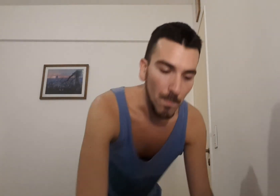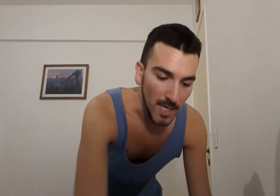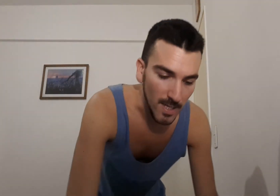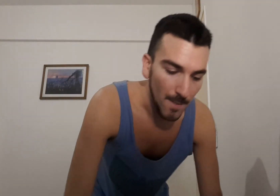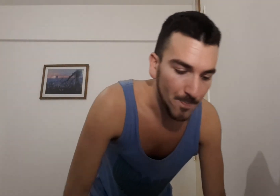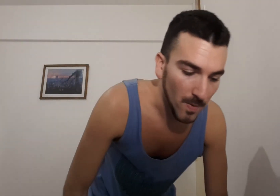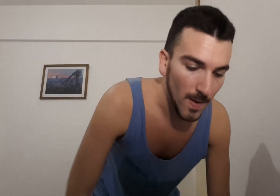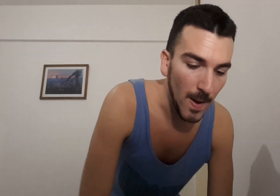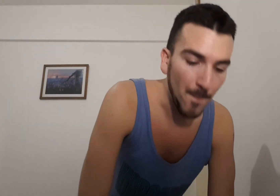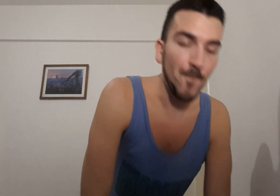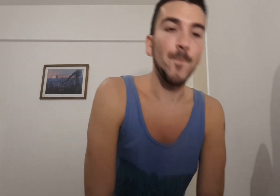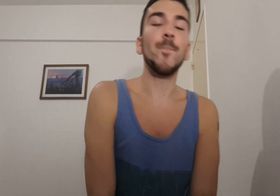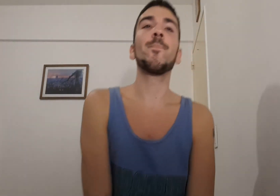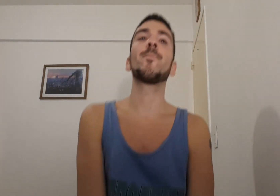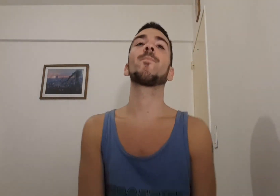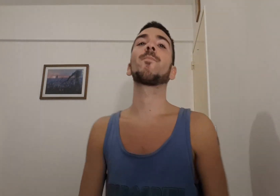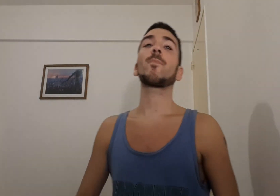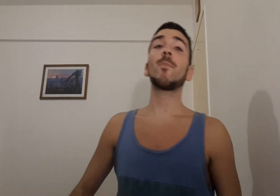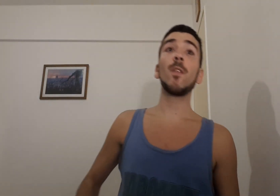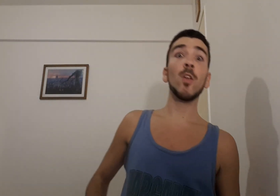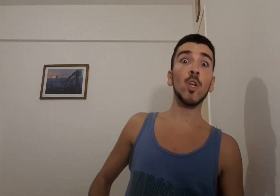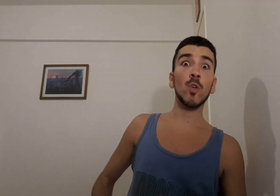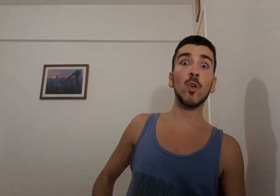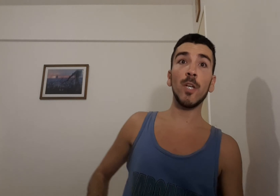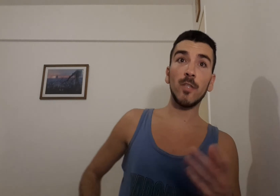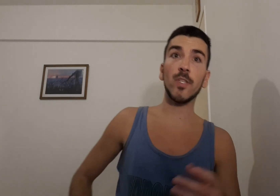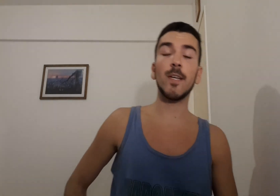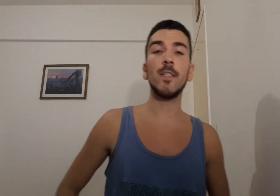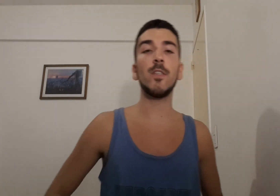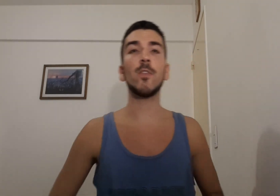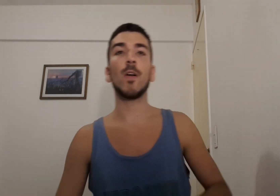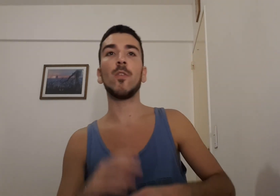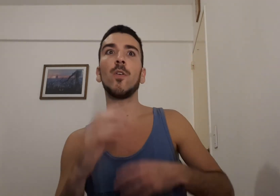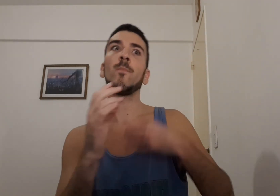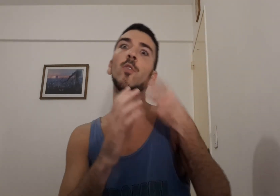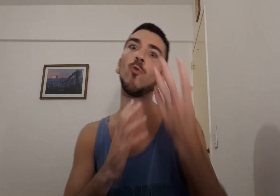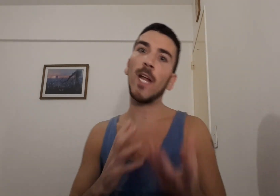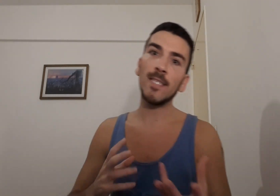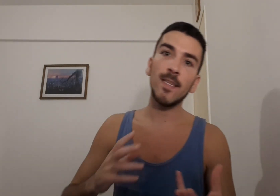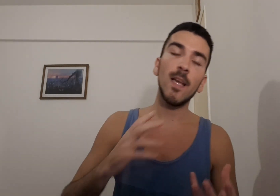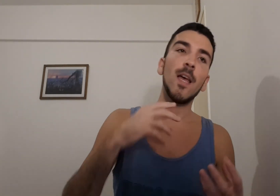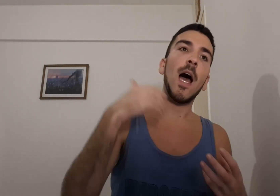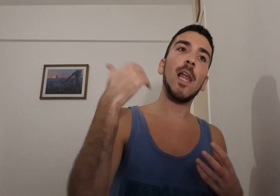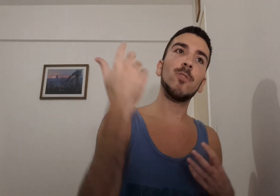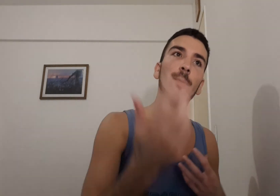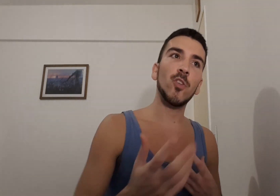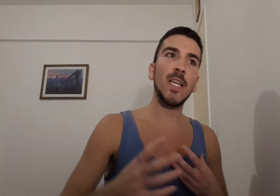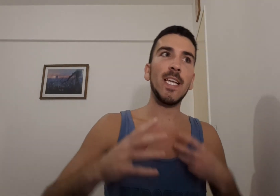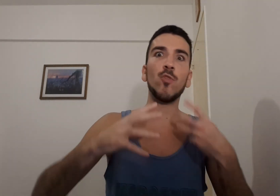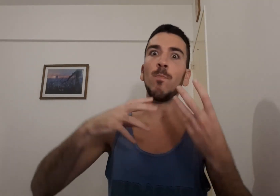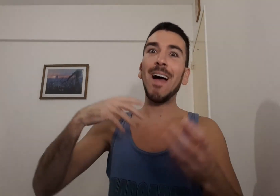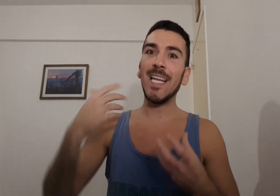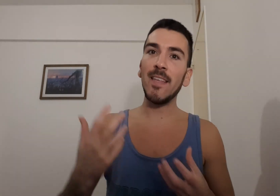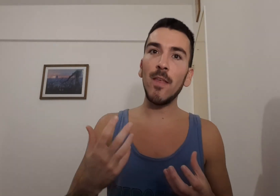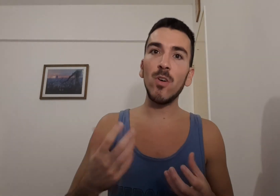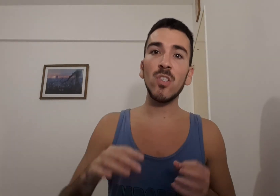pasa con estos ejercicios, cuando involucrás a la otra persona y es un baile de a dos,